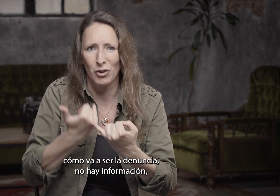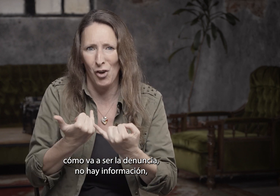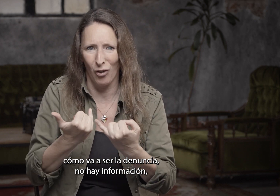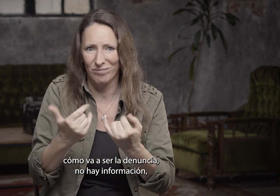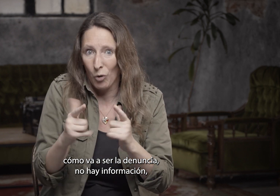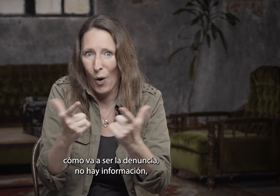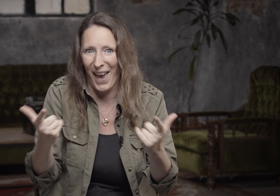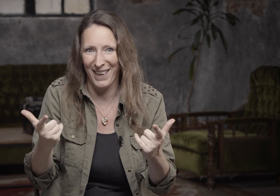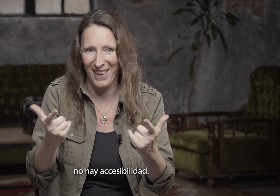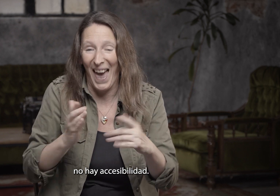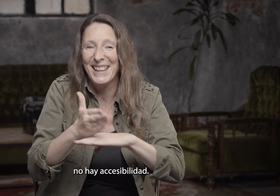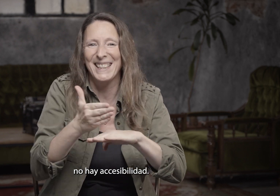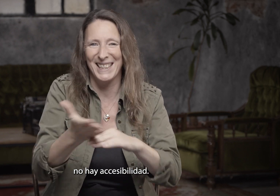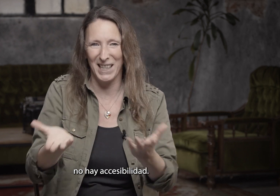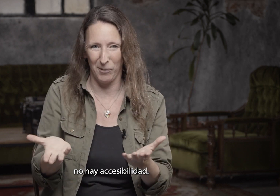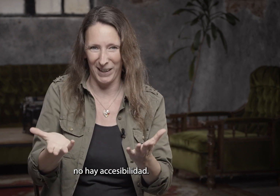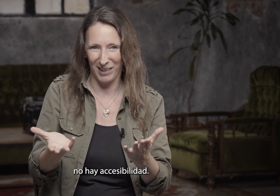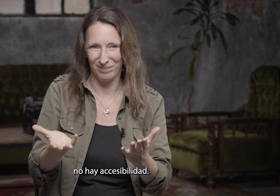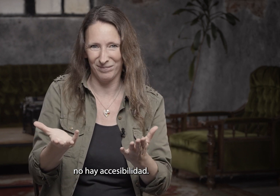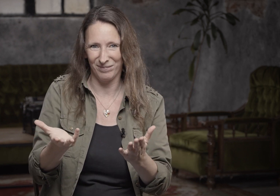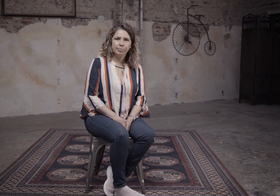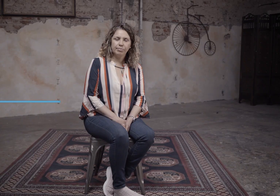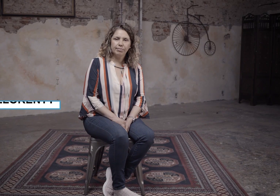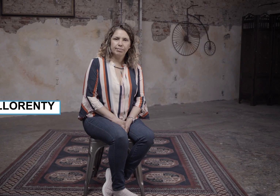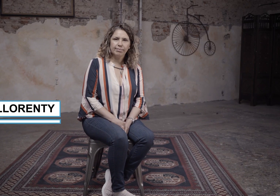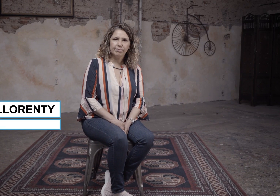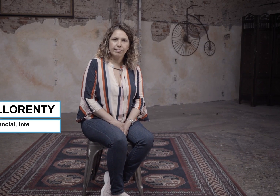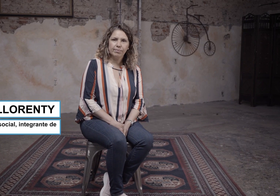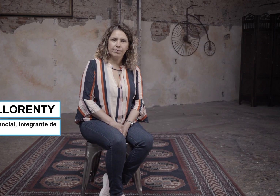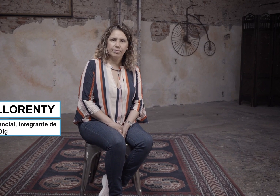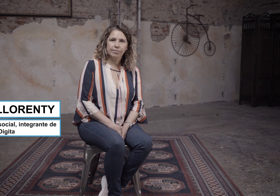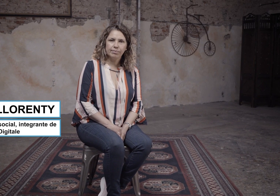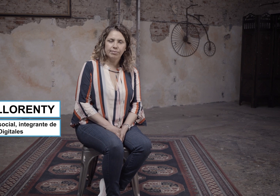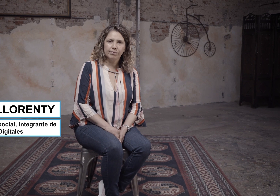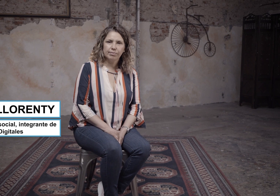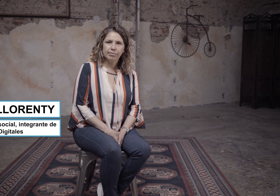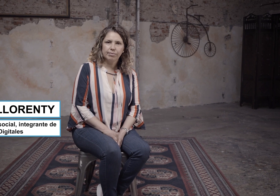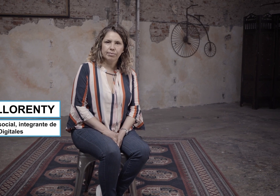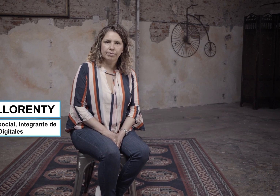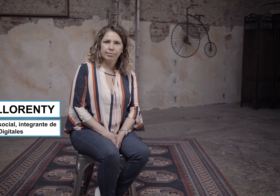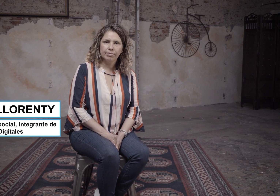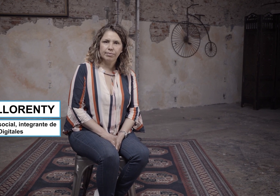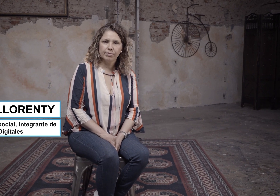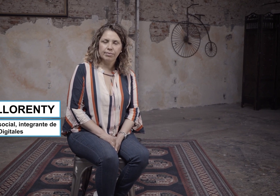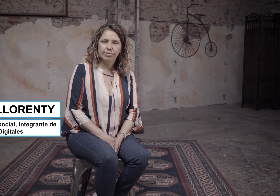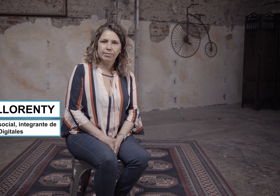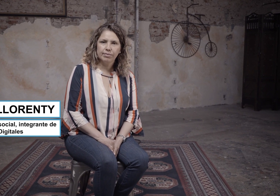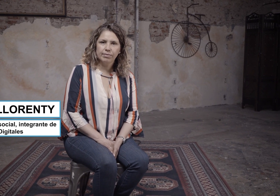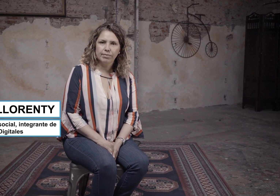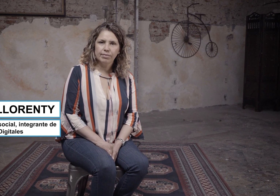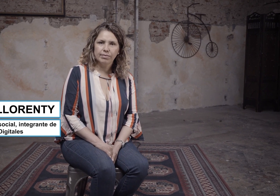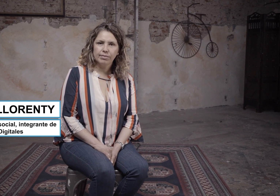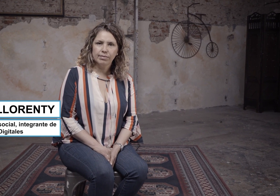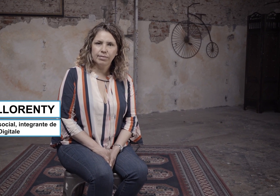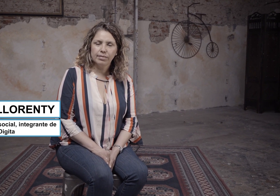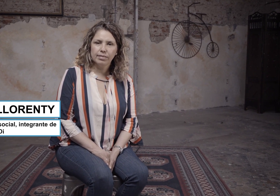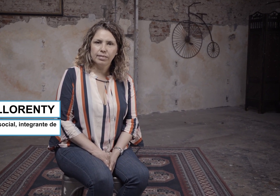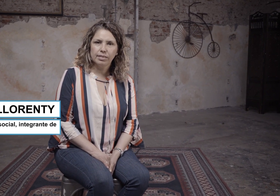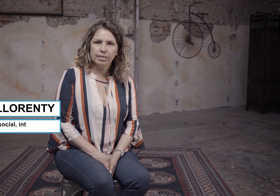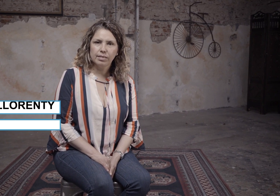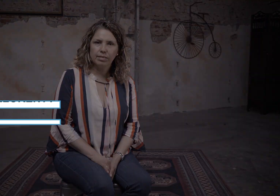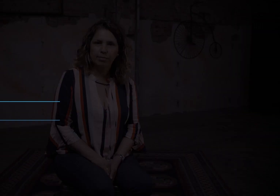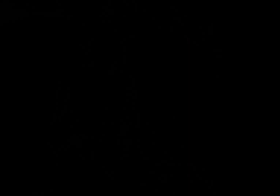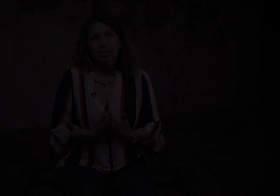No hay información, no hay accesibilidad. Karina Llorenti, mujer de 46 años, trabajadora social, integrante de